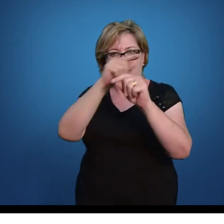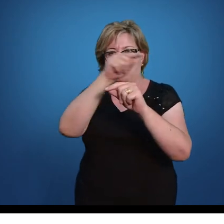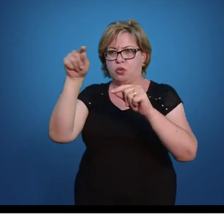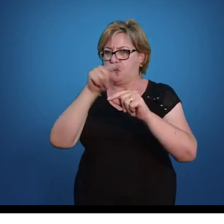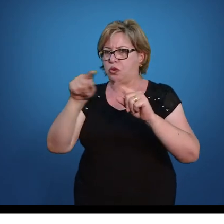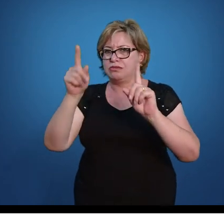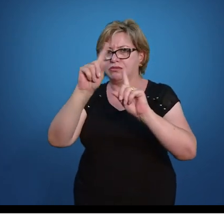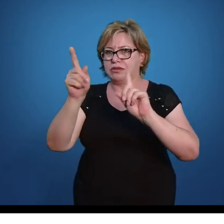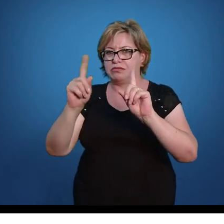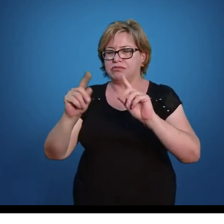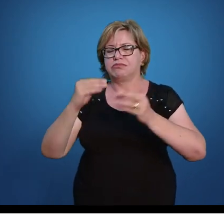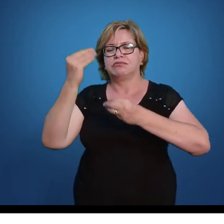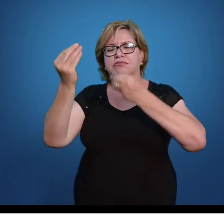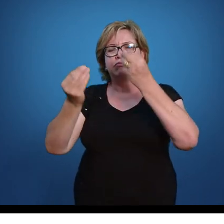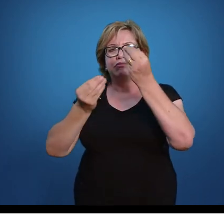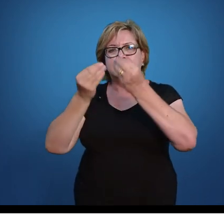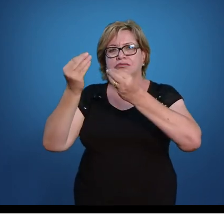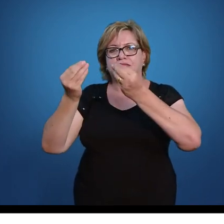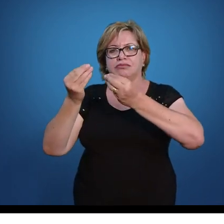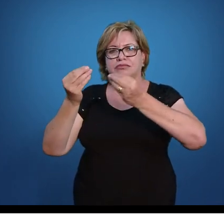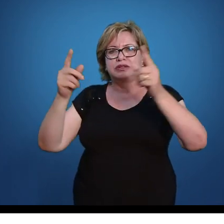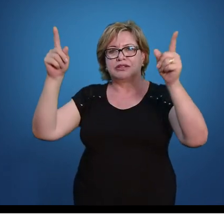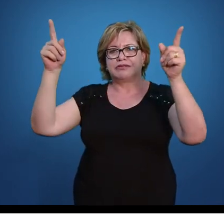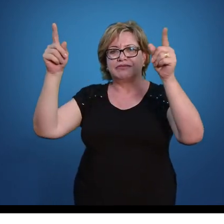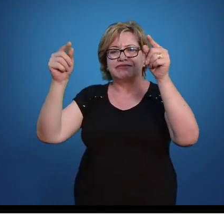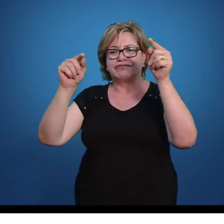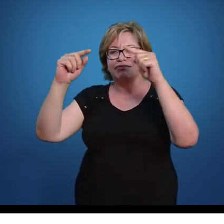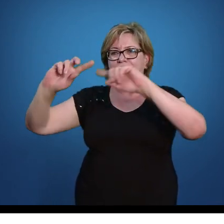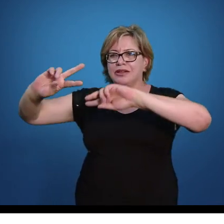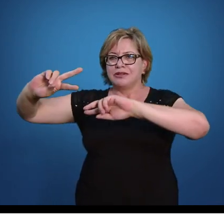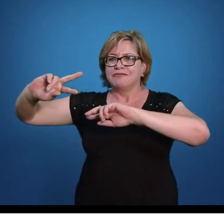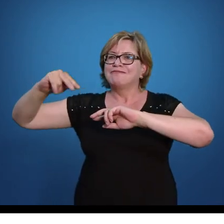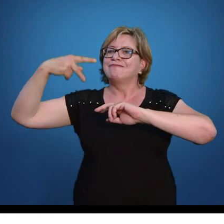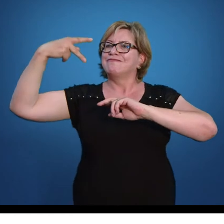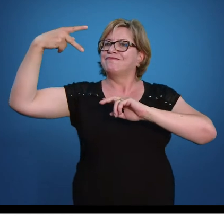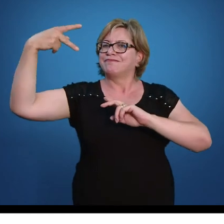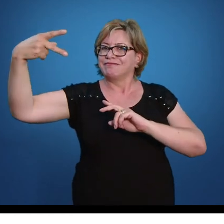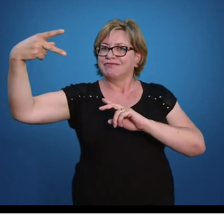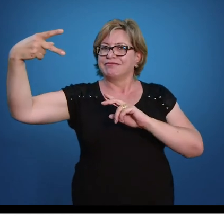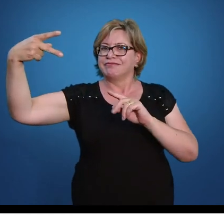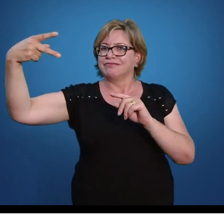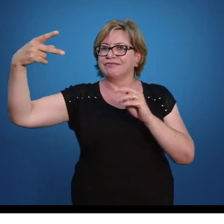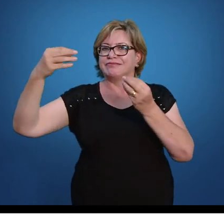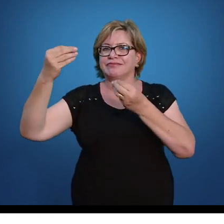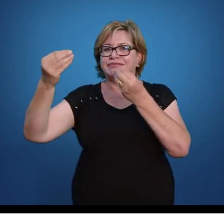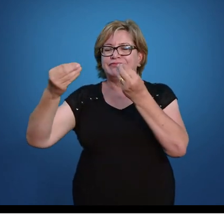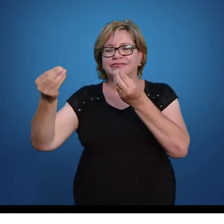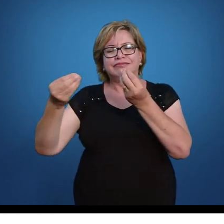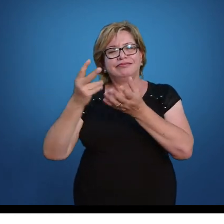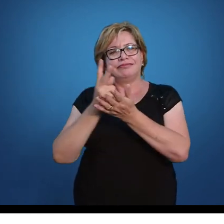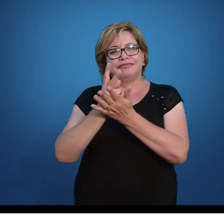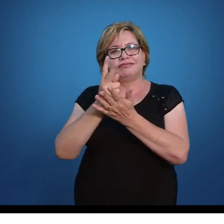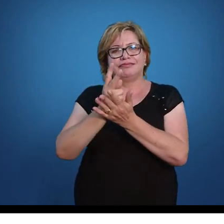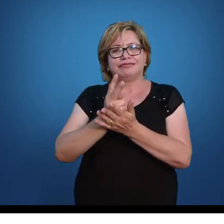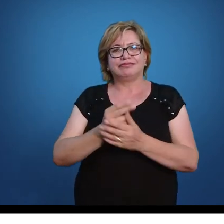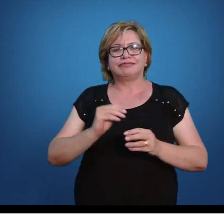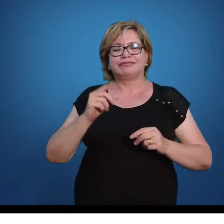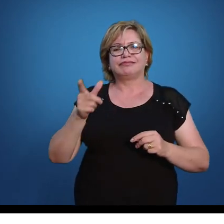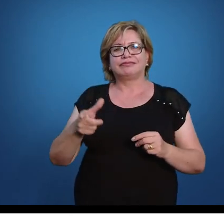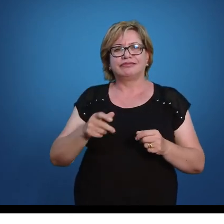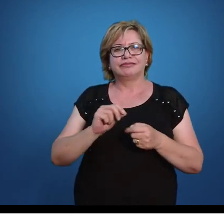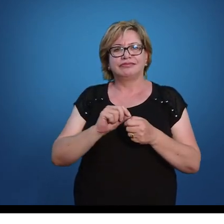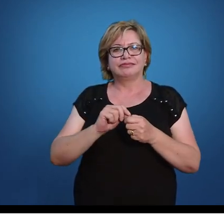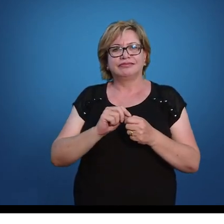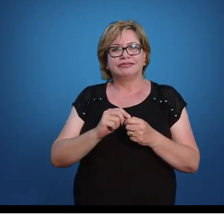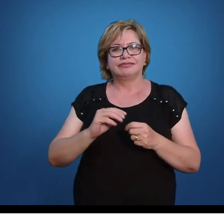outra. Para o resultado ocorrer, a gente vai inverter o numerador e denominador da fração que está na parte de baixo.